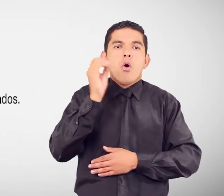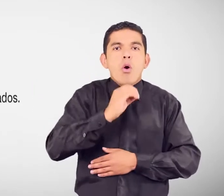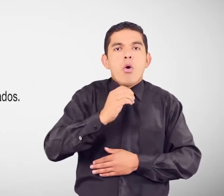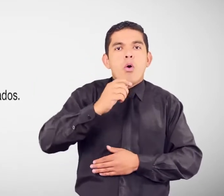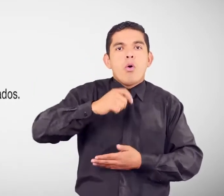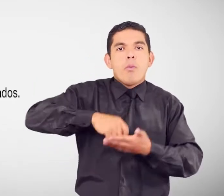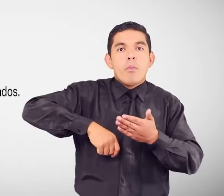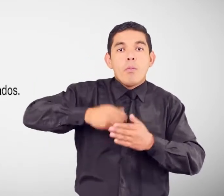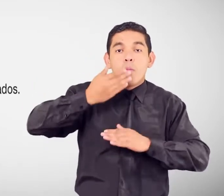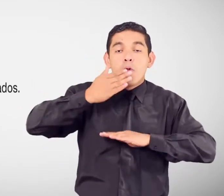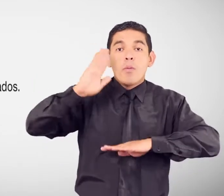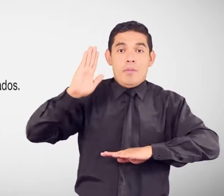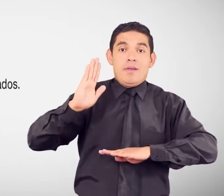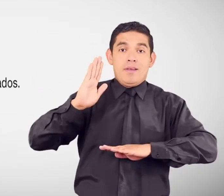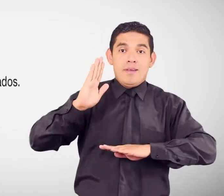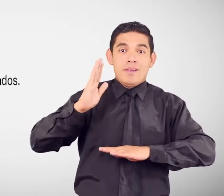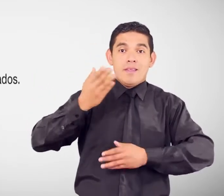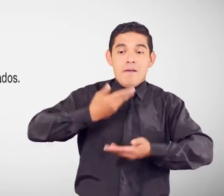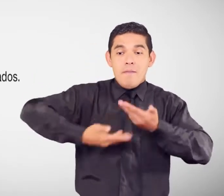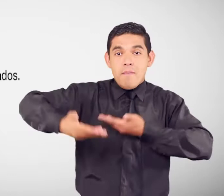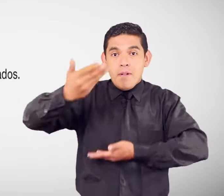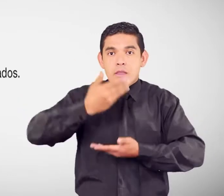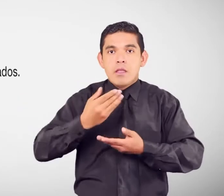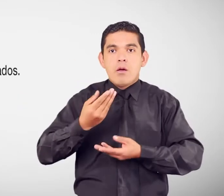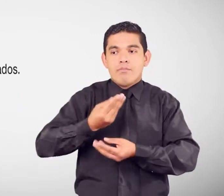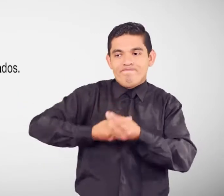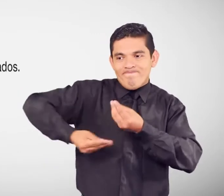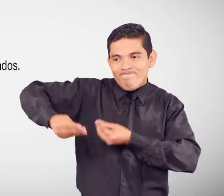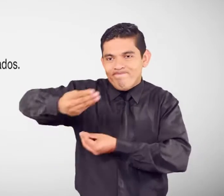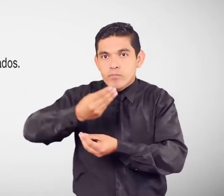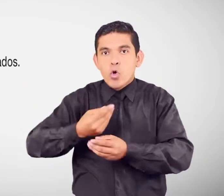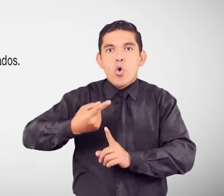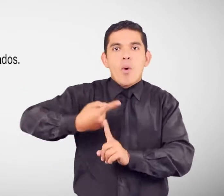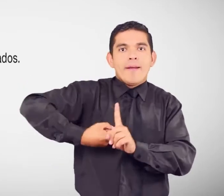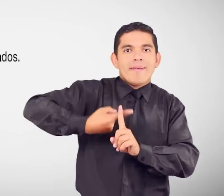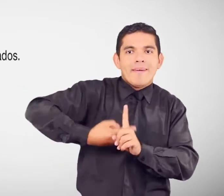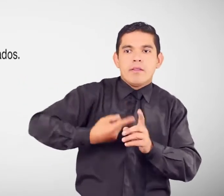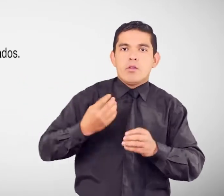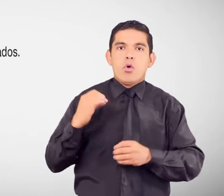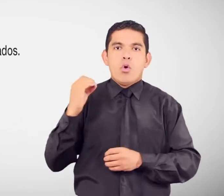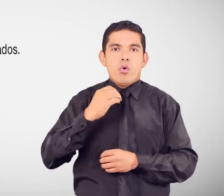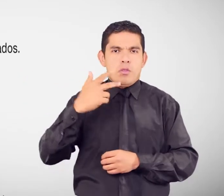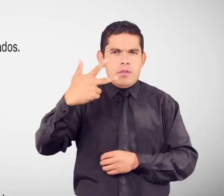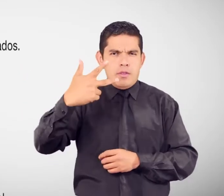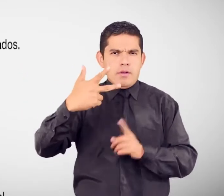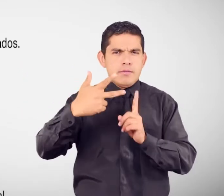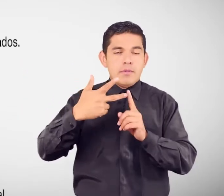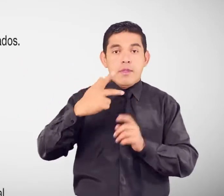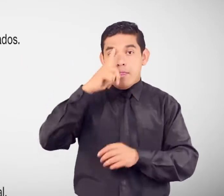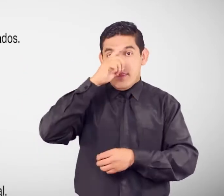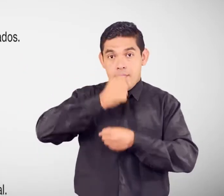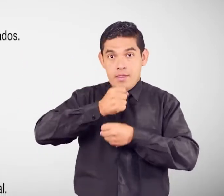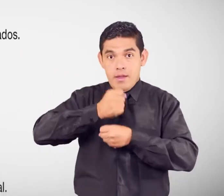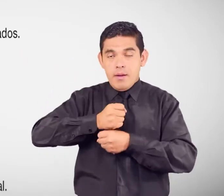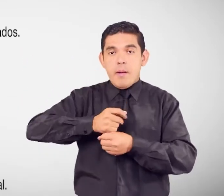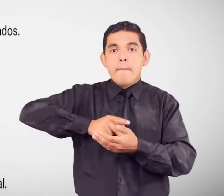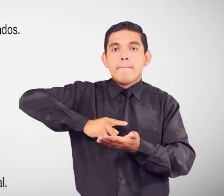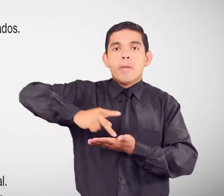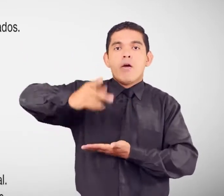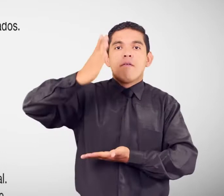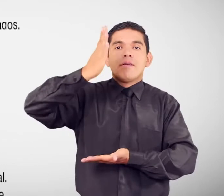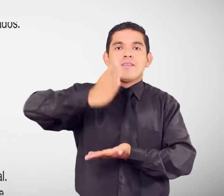Reparación por daños y perjuicios Inquilinato 3. Laboral Pago por finiquito